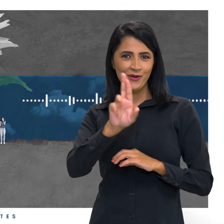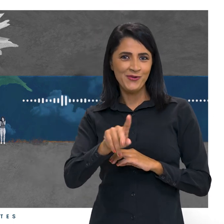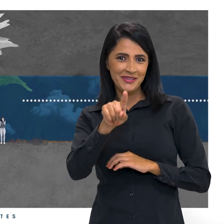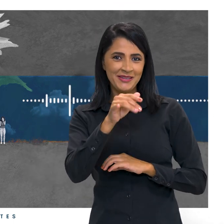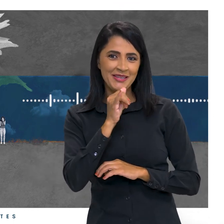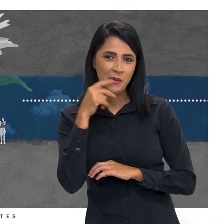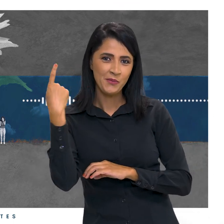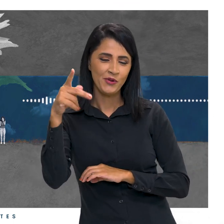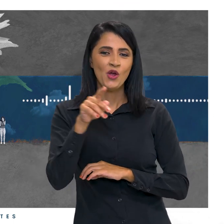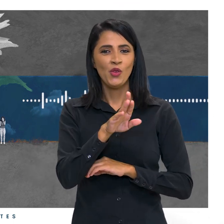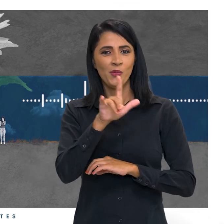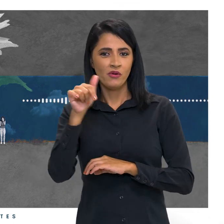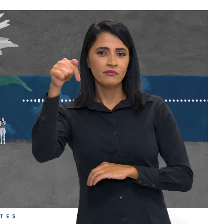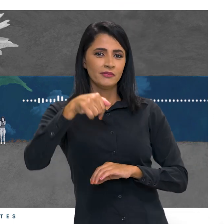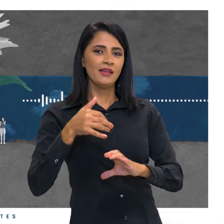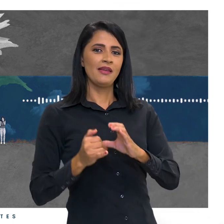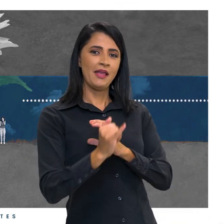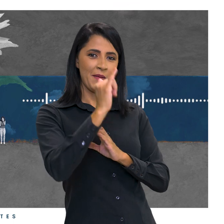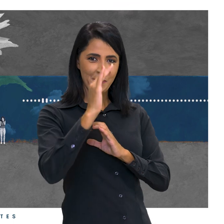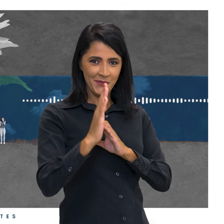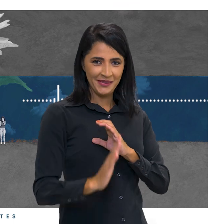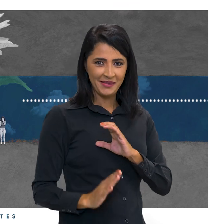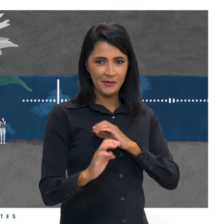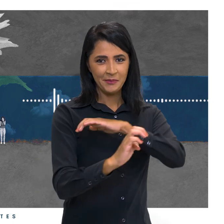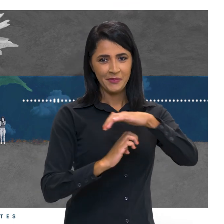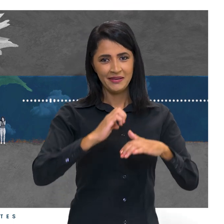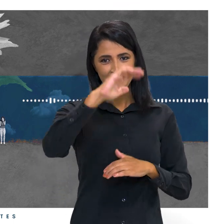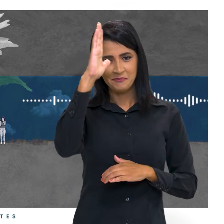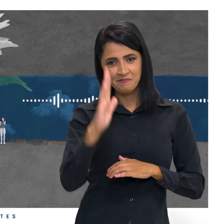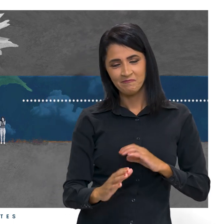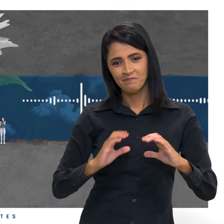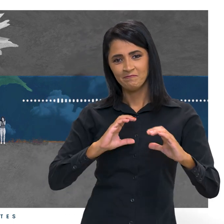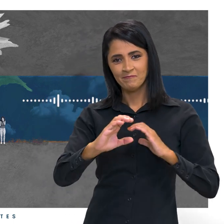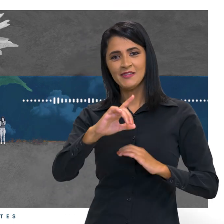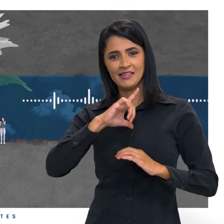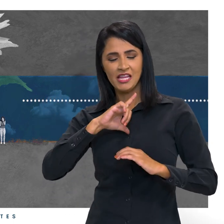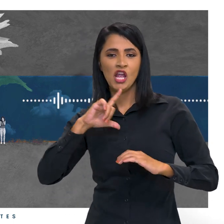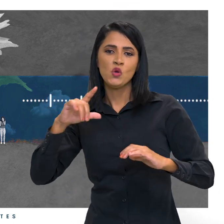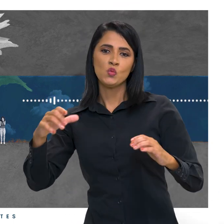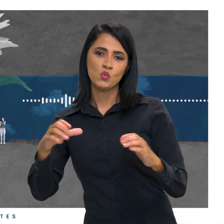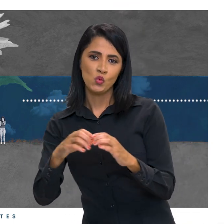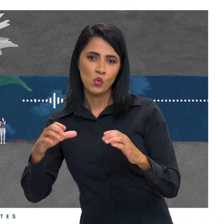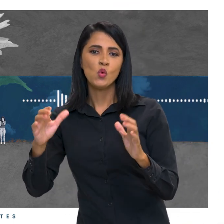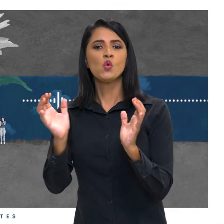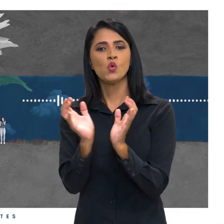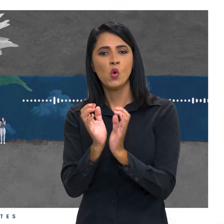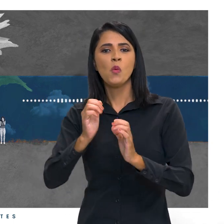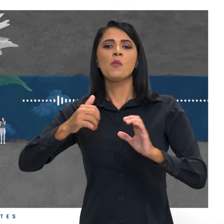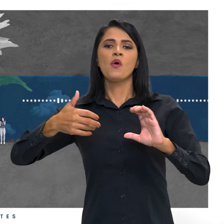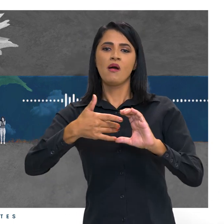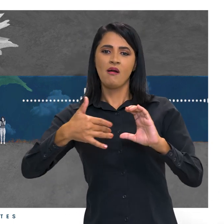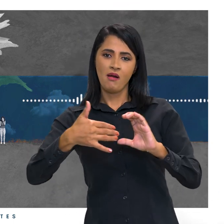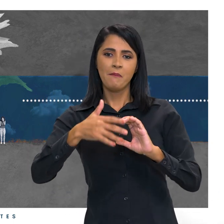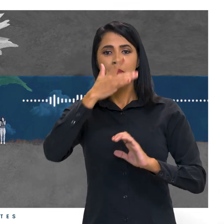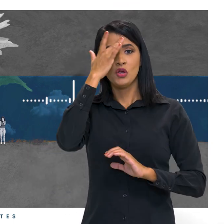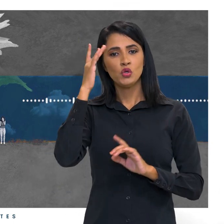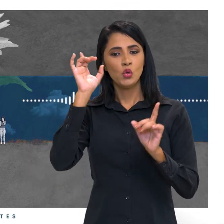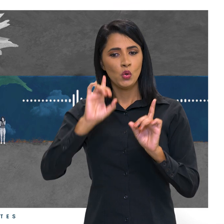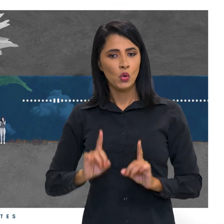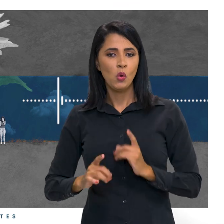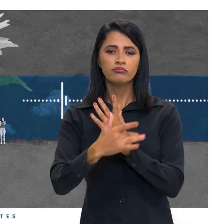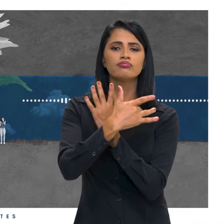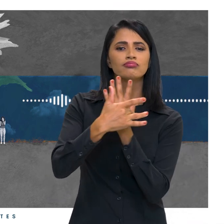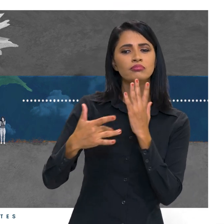Aqui na EBC, Empresa Brasil de Comunicação, a gente tem um grupo de raros pessoas com deficiência e que a gente conversa com muitas